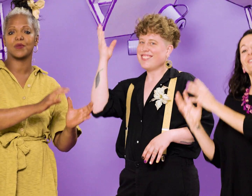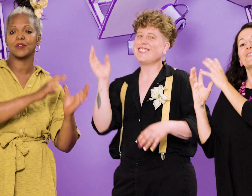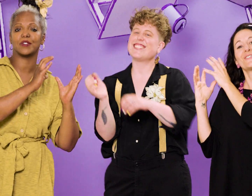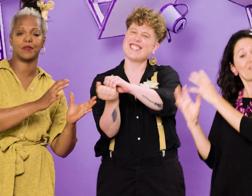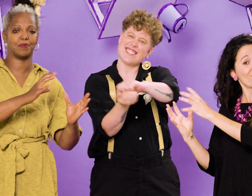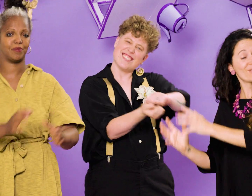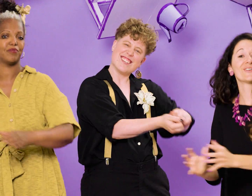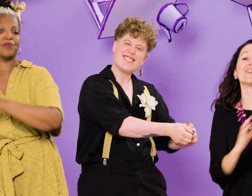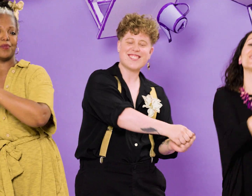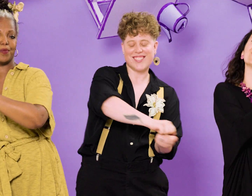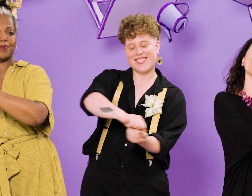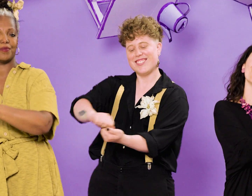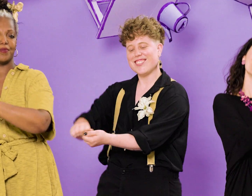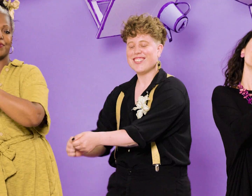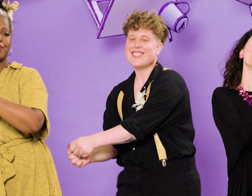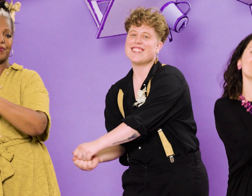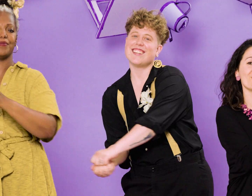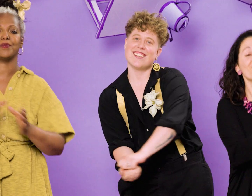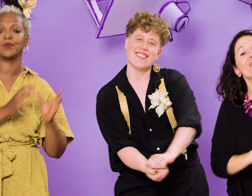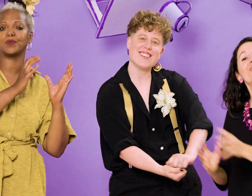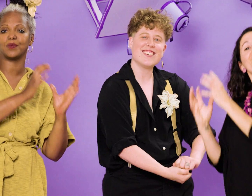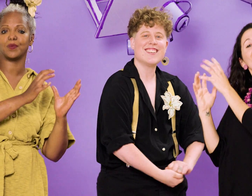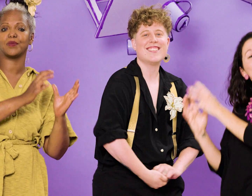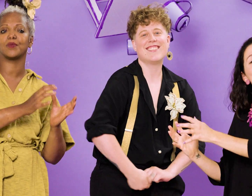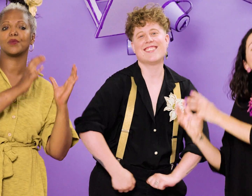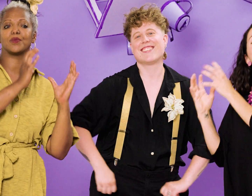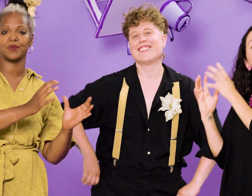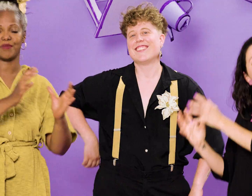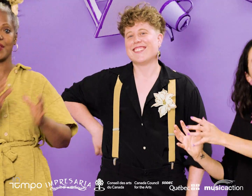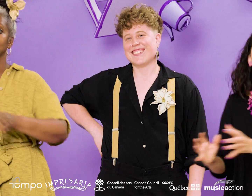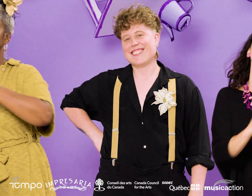décore comme je